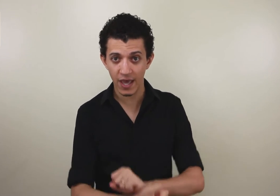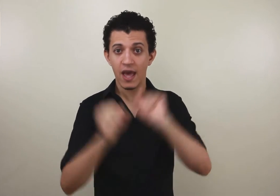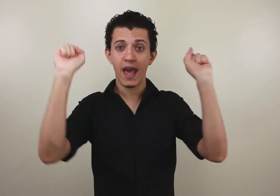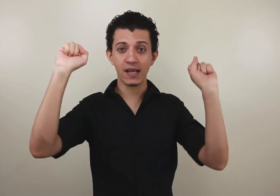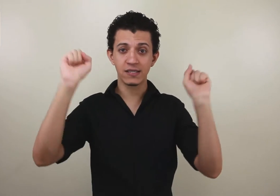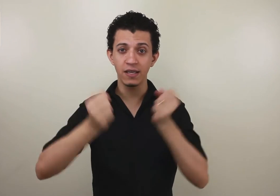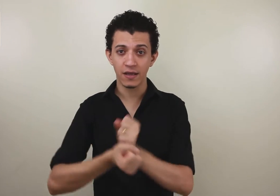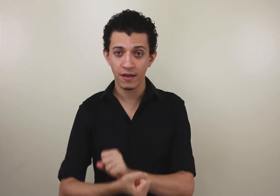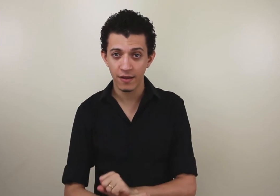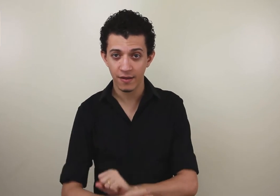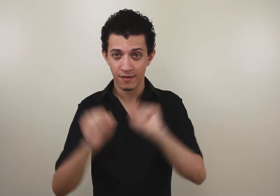é assim.